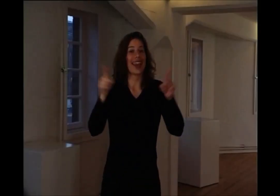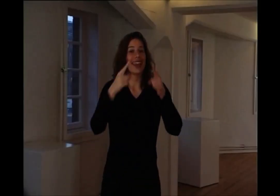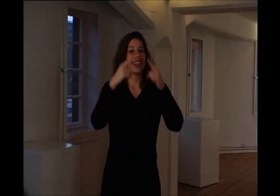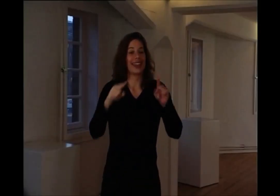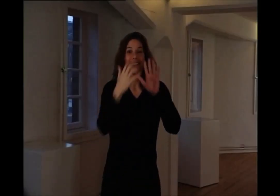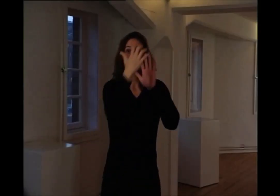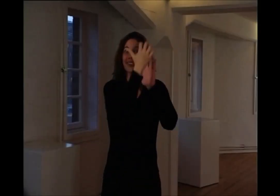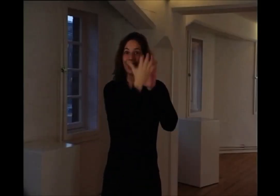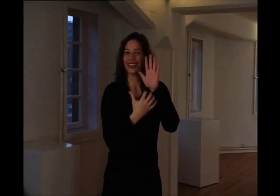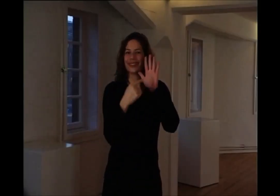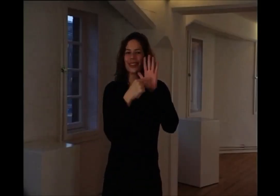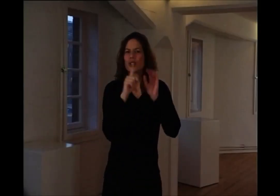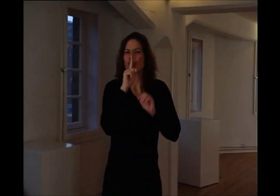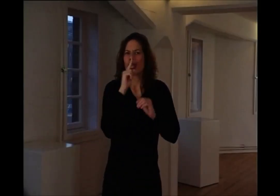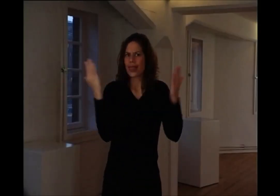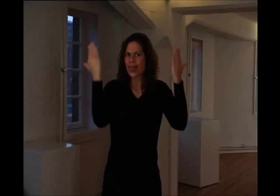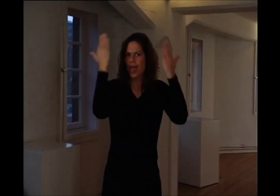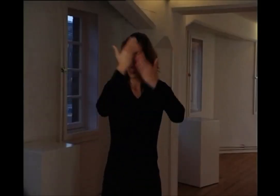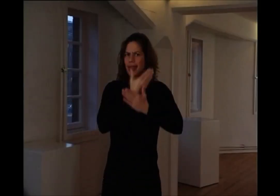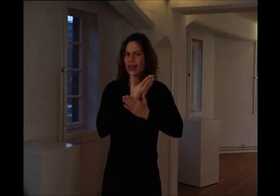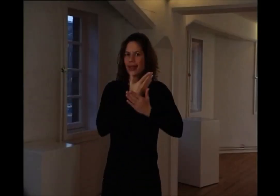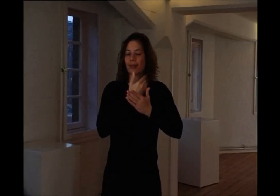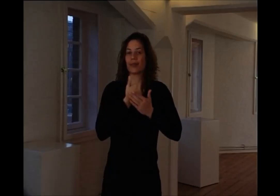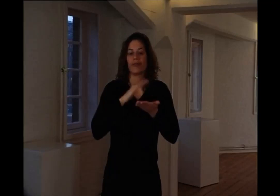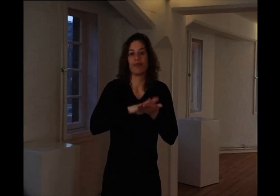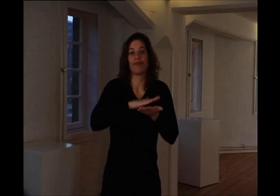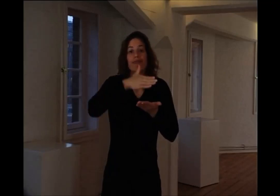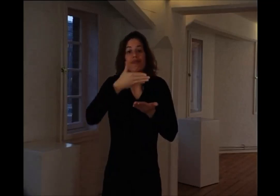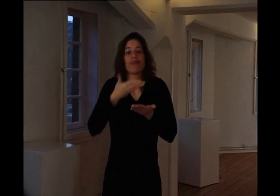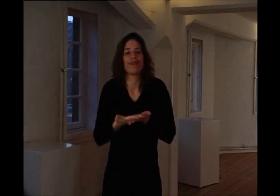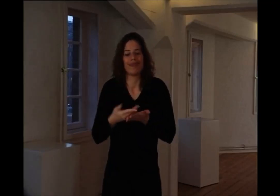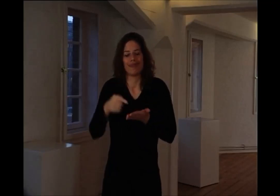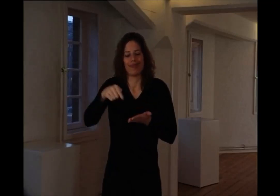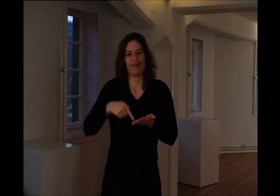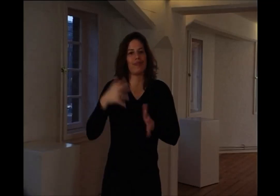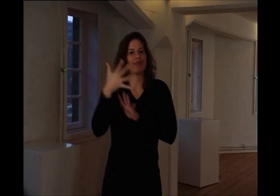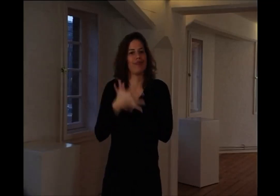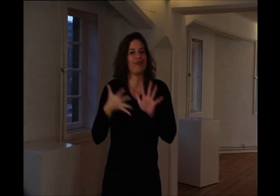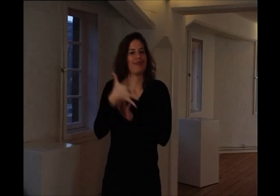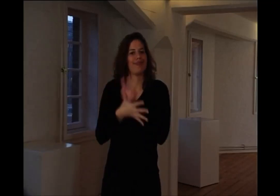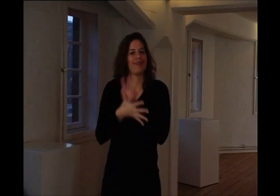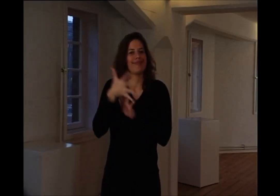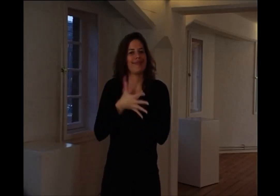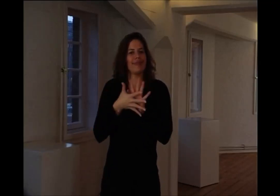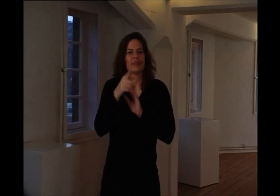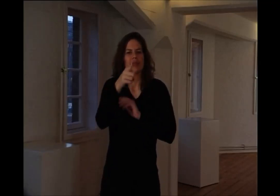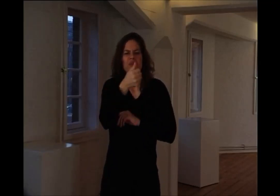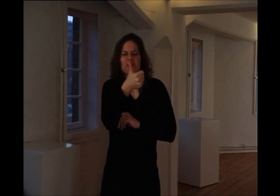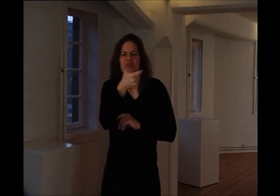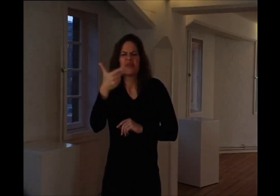Hallo! Ihr kennt doch bestimmt das Lied Stille Nacht, oder? Das habe ich hier gesetzt in Gebärdensprache.